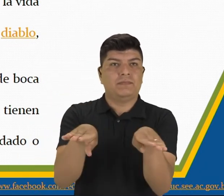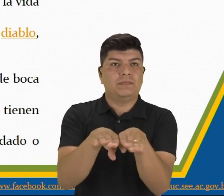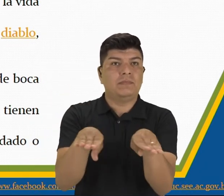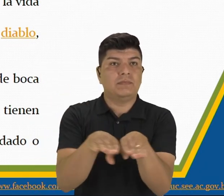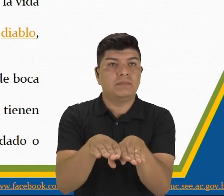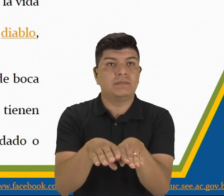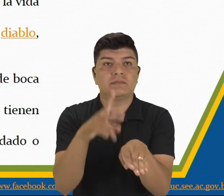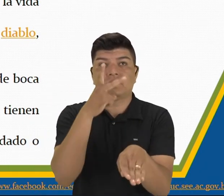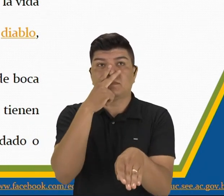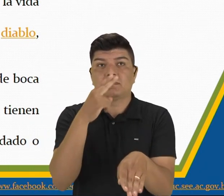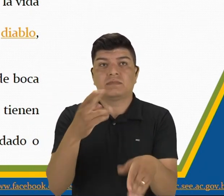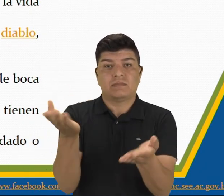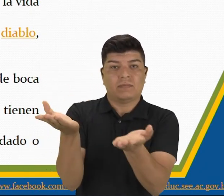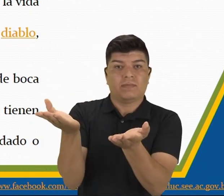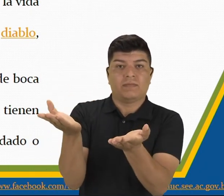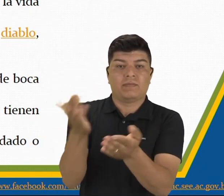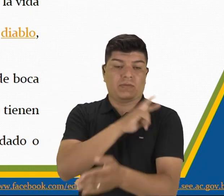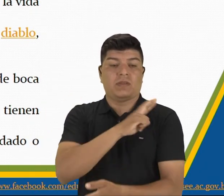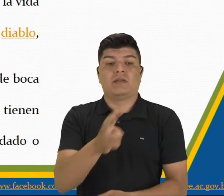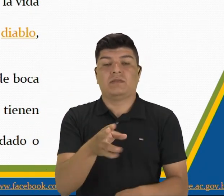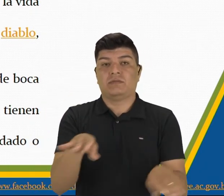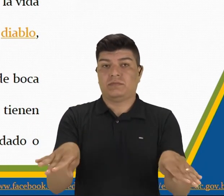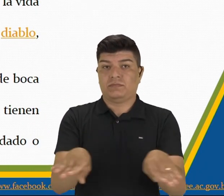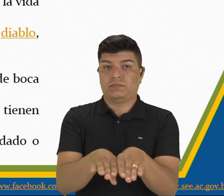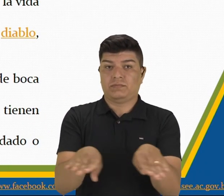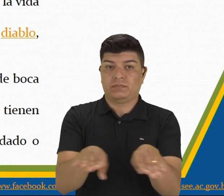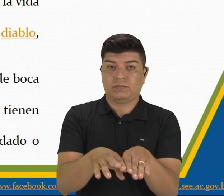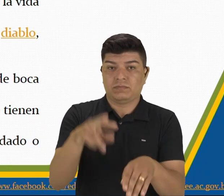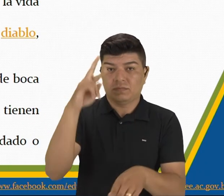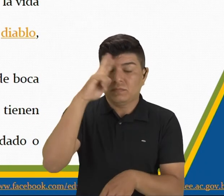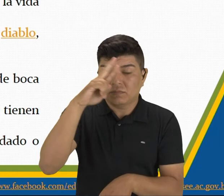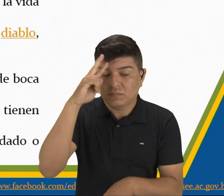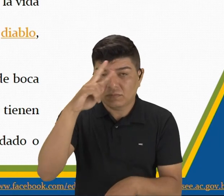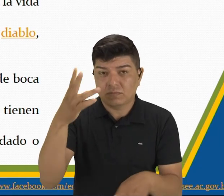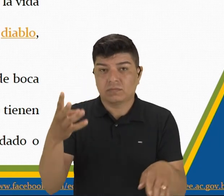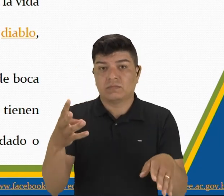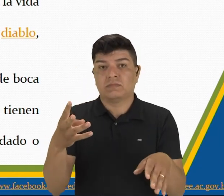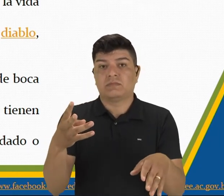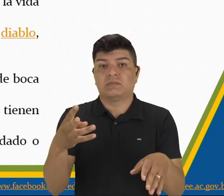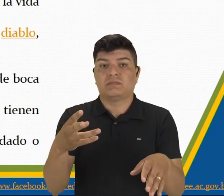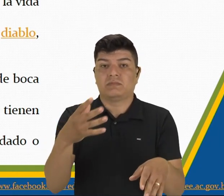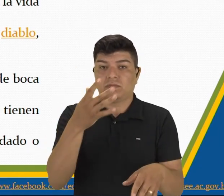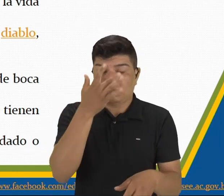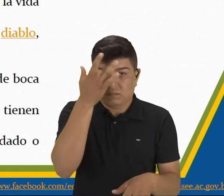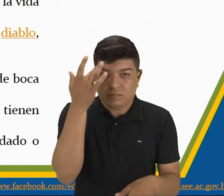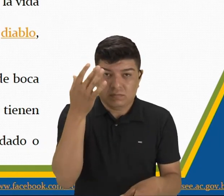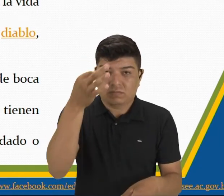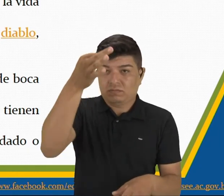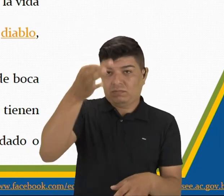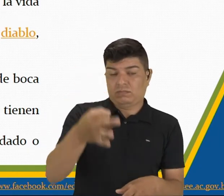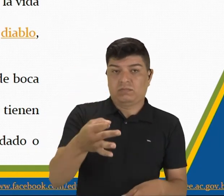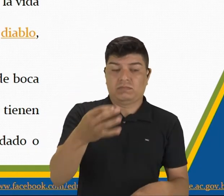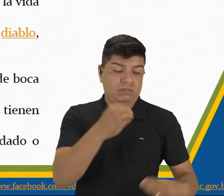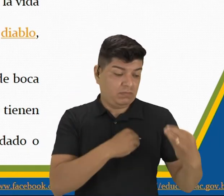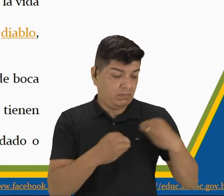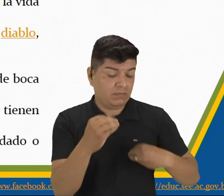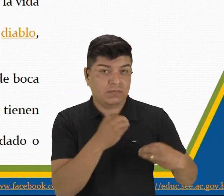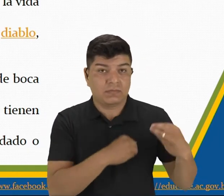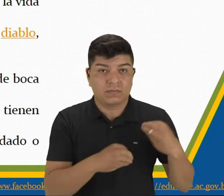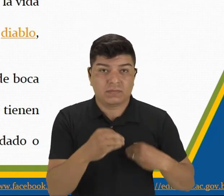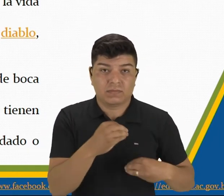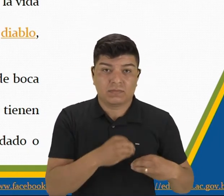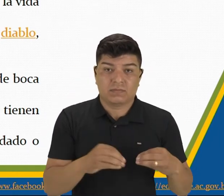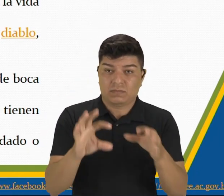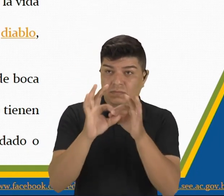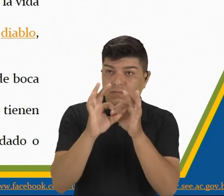religiosas, historias de justos y de pecadores, de pactos con el diablo